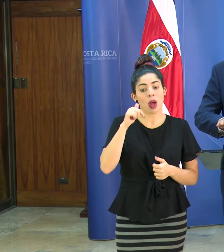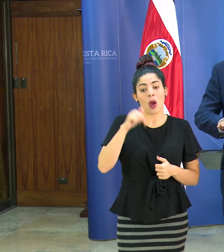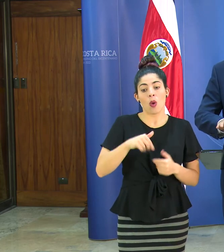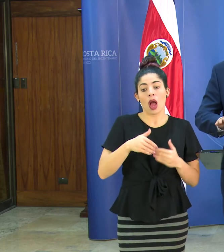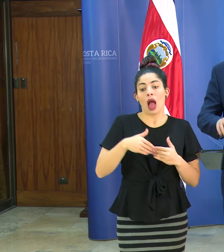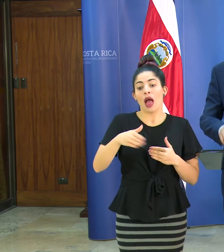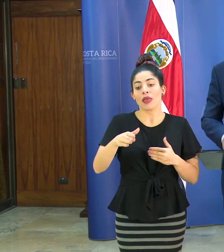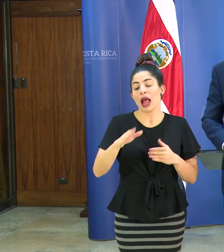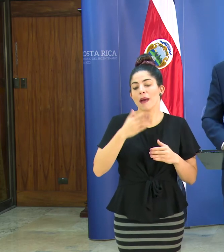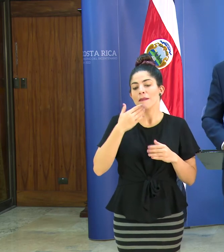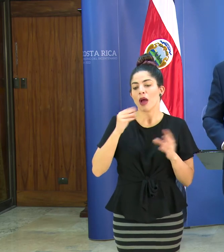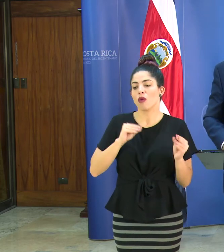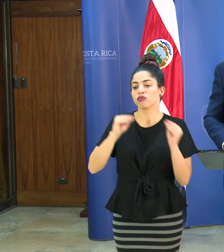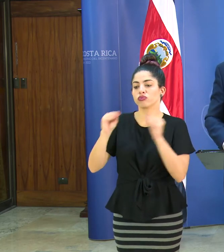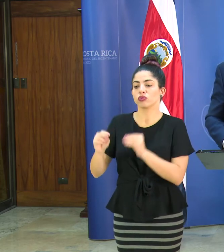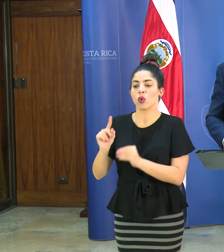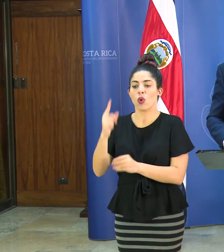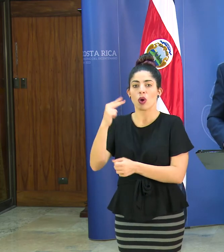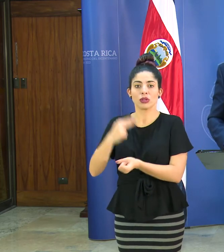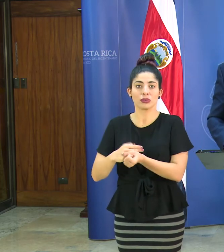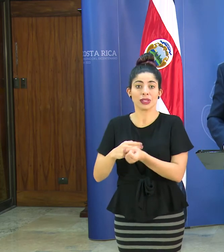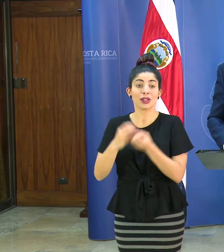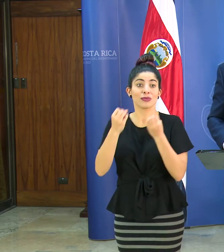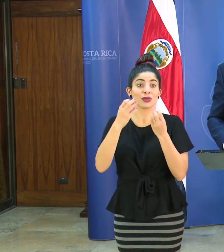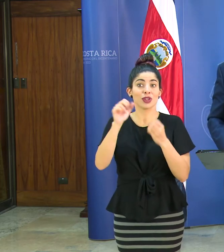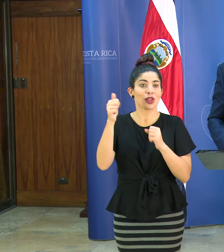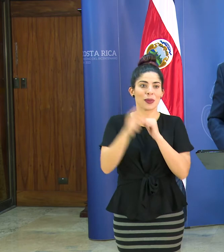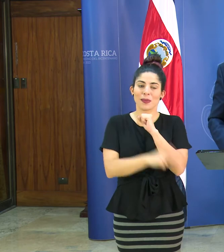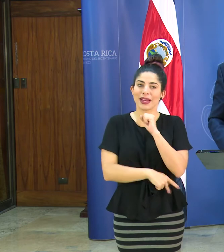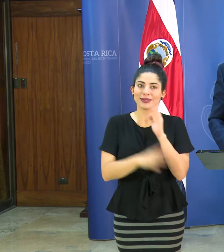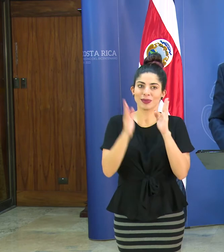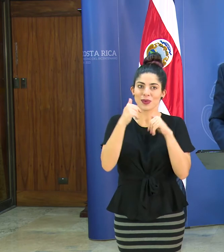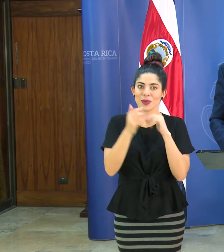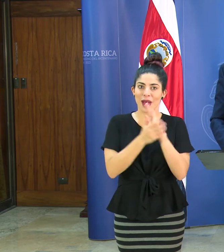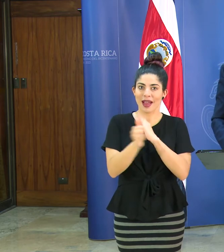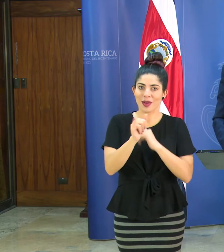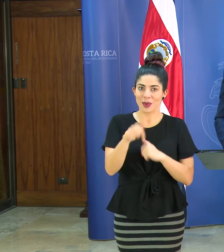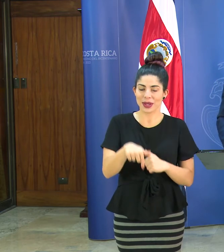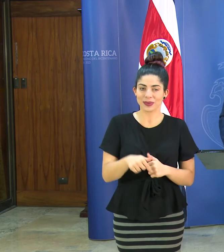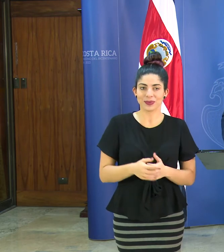en adelante se atiendan en otro hospital que muchos países no tienen esa capacidad